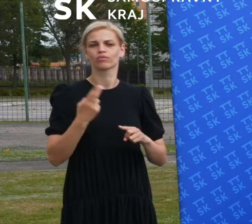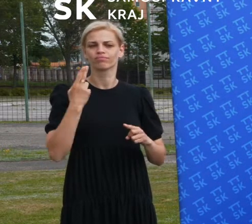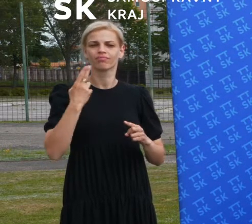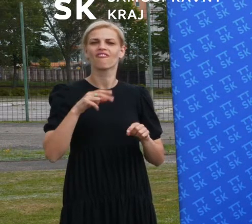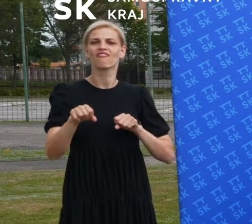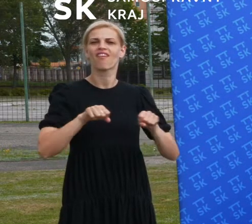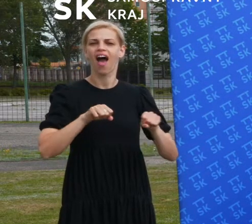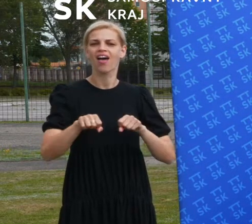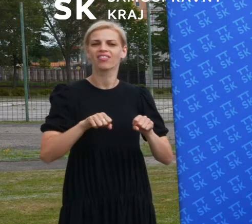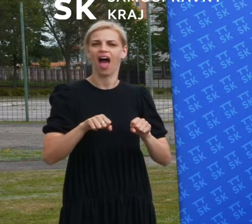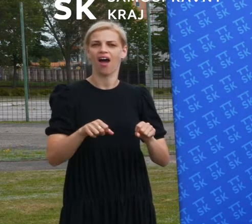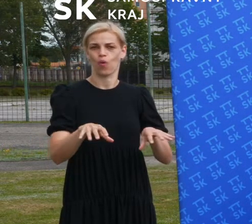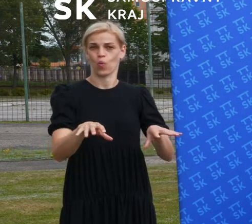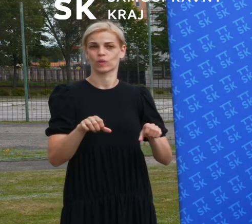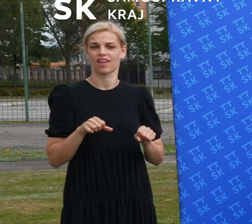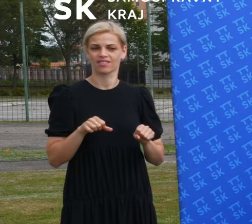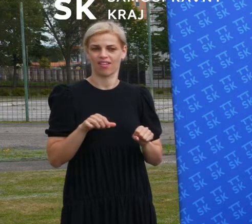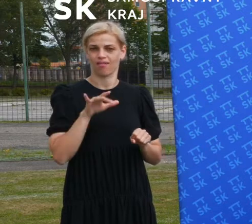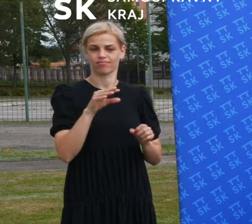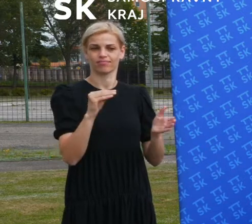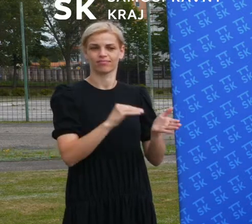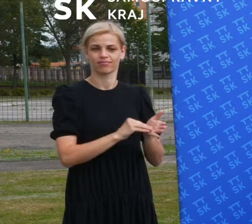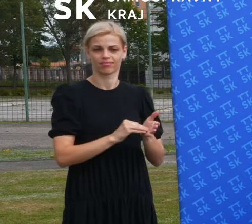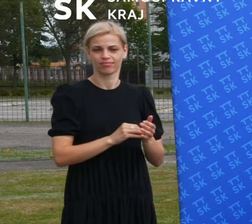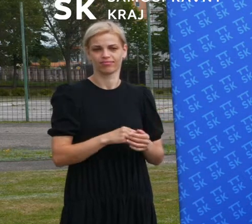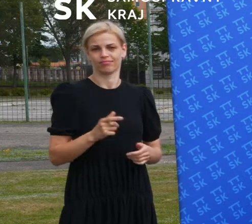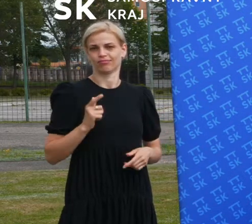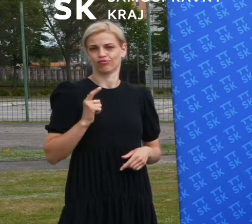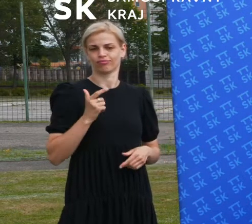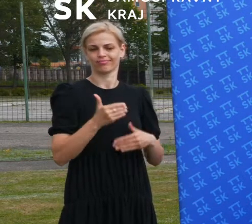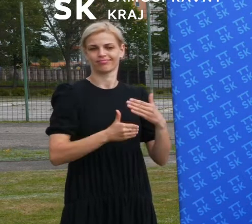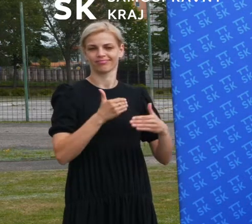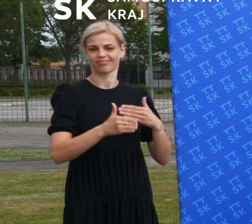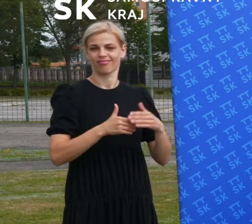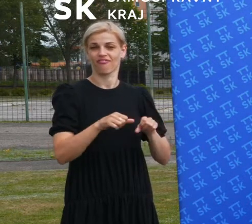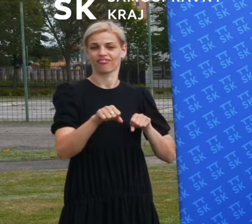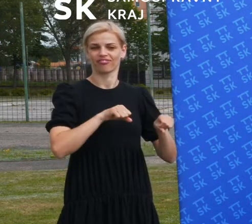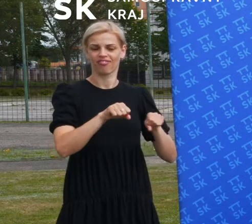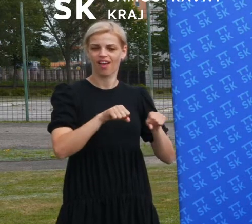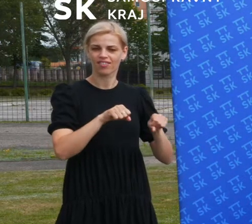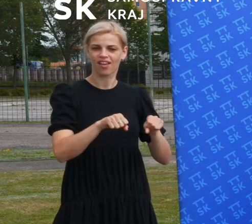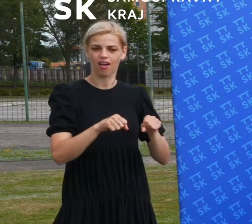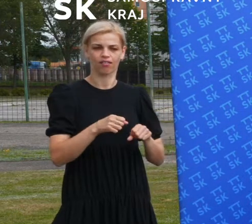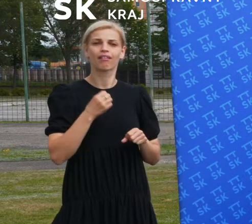vlády, sa nachádzajú na úrovni vlády. Bolo to podpísané v